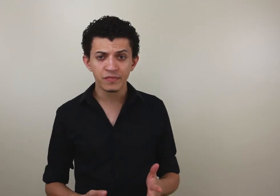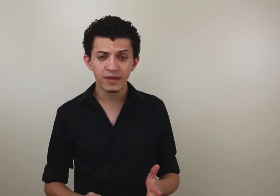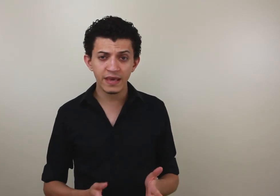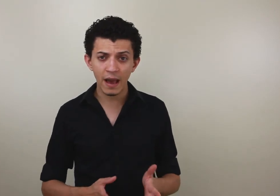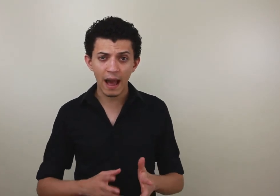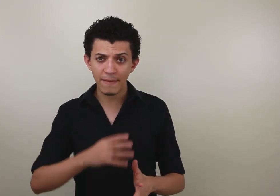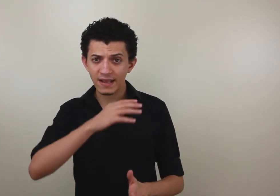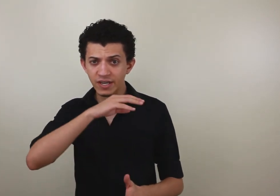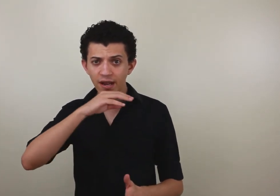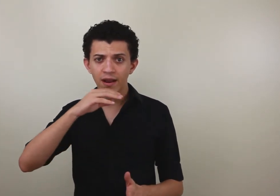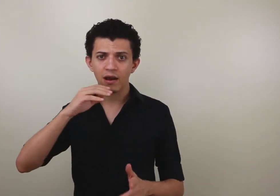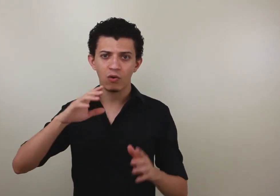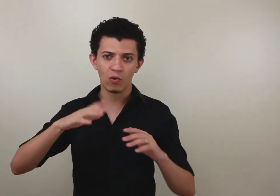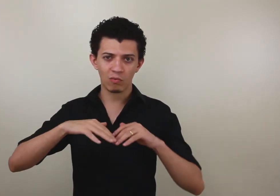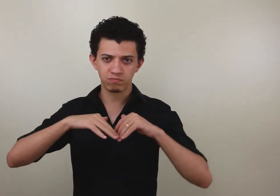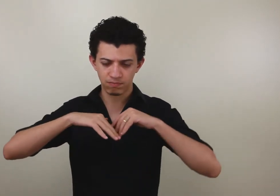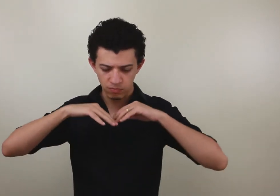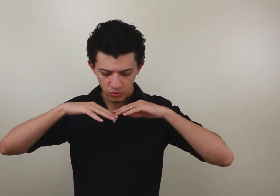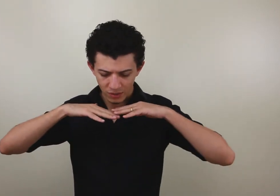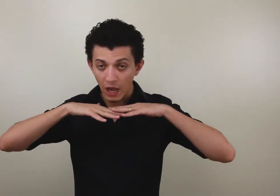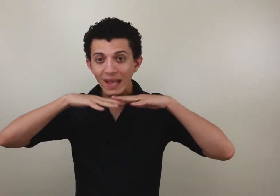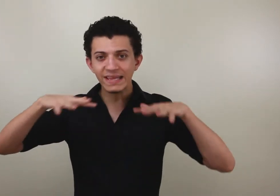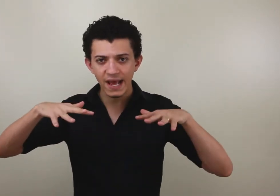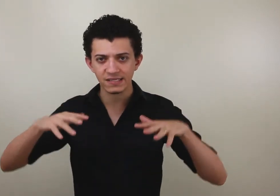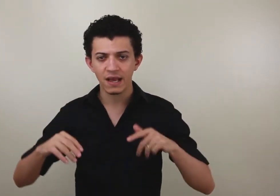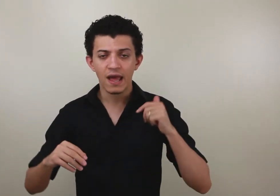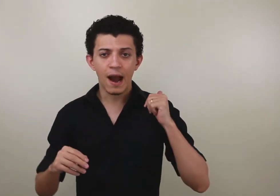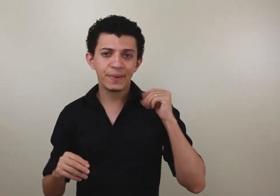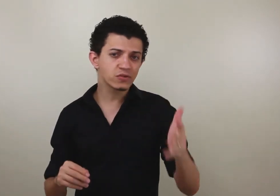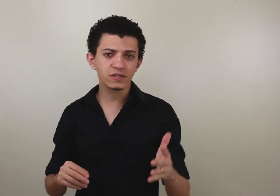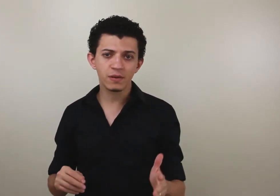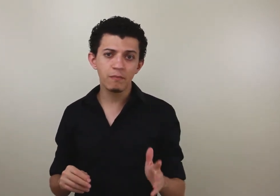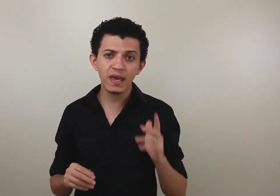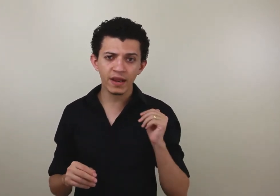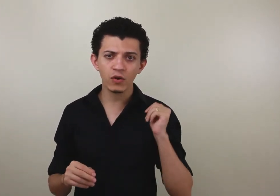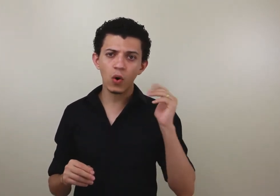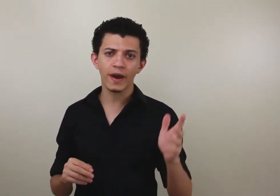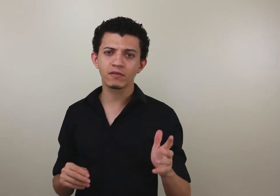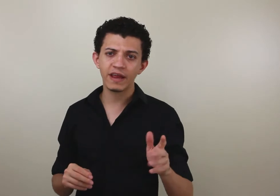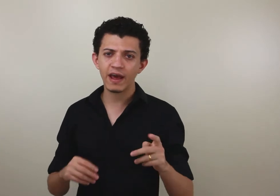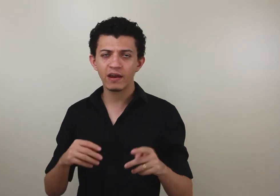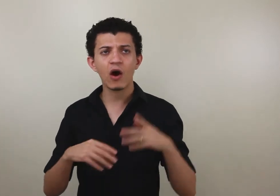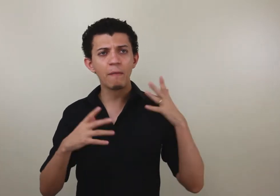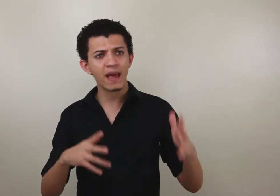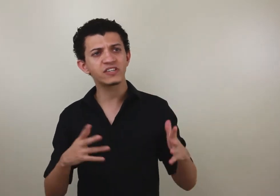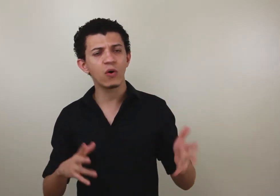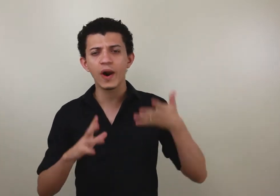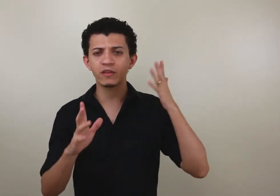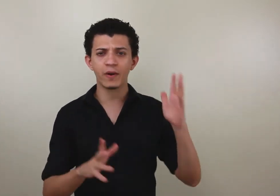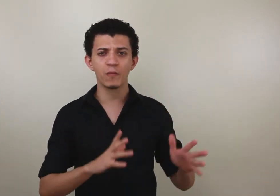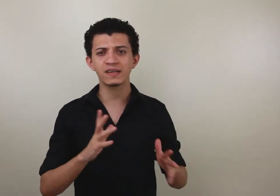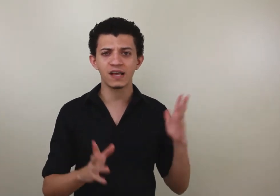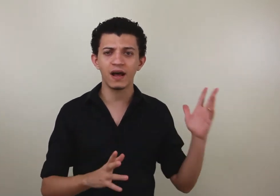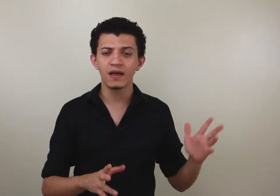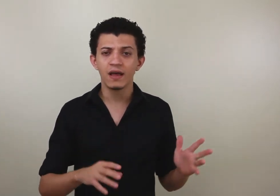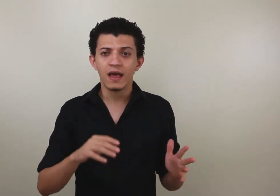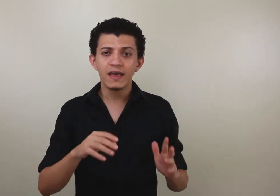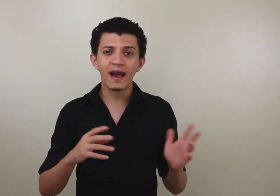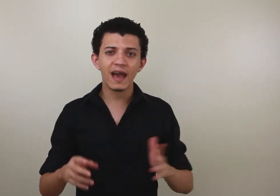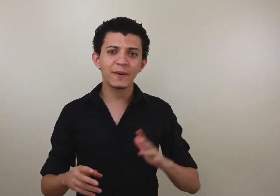e a média, o total é 10. A pessoa mira no 8, né, não a média é 8 pra eu passar, e aí a